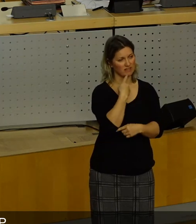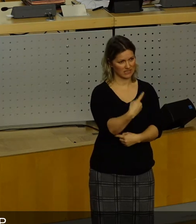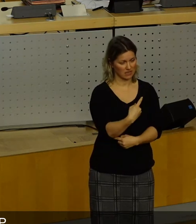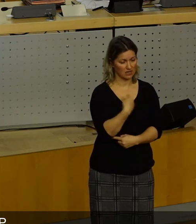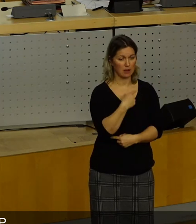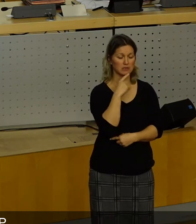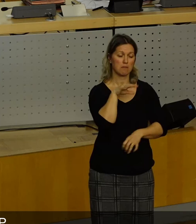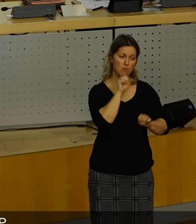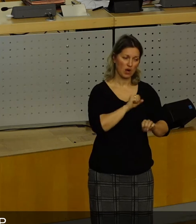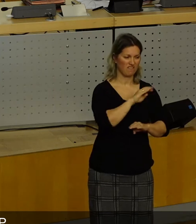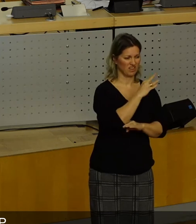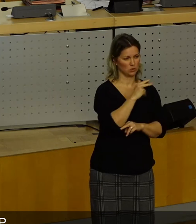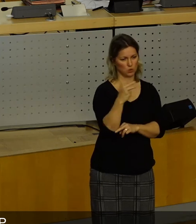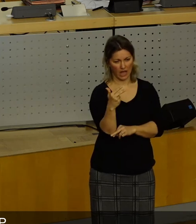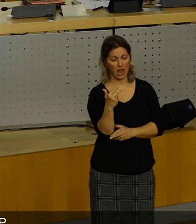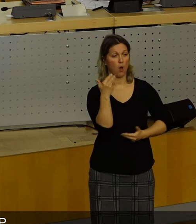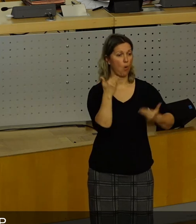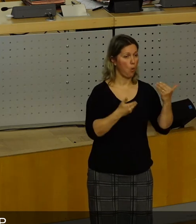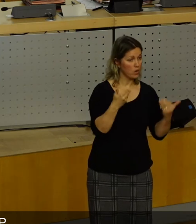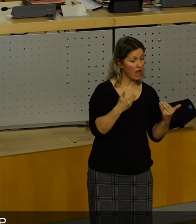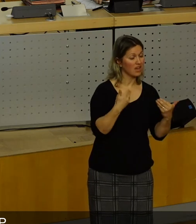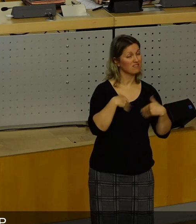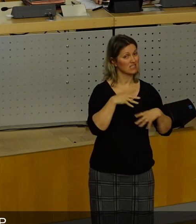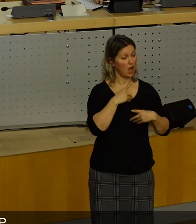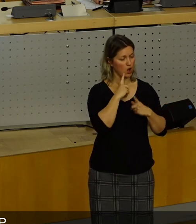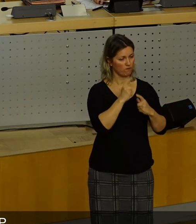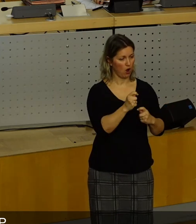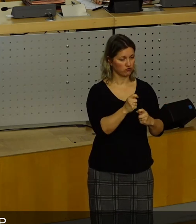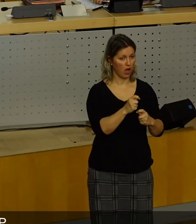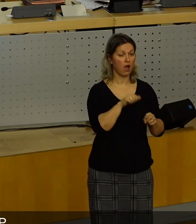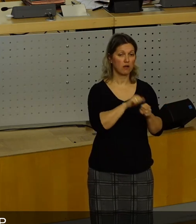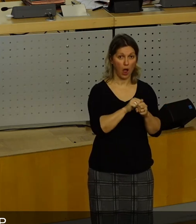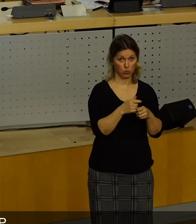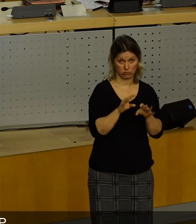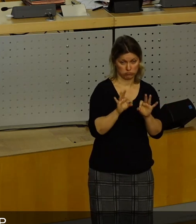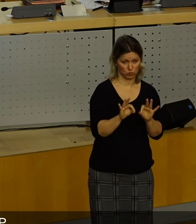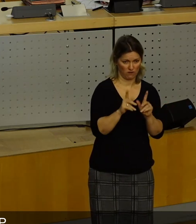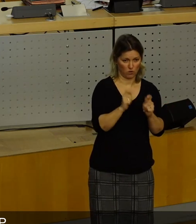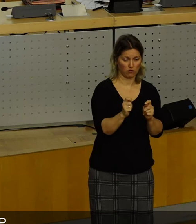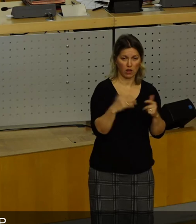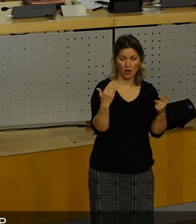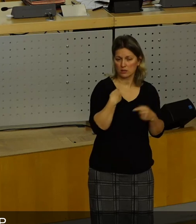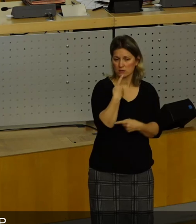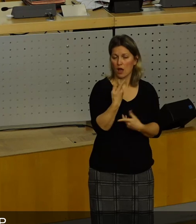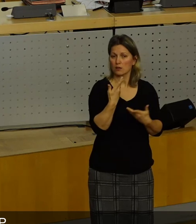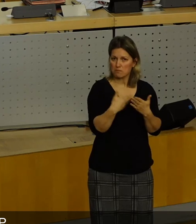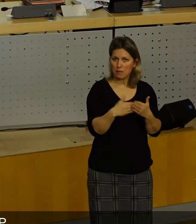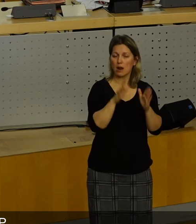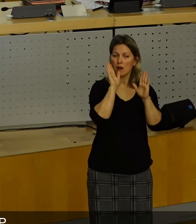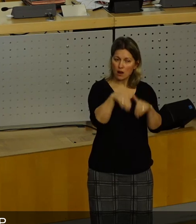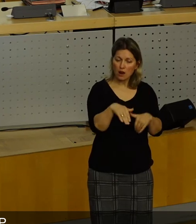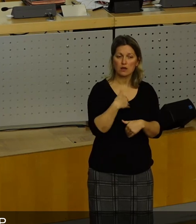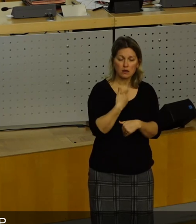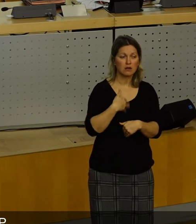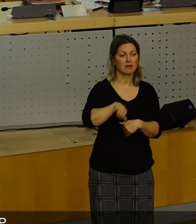vier zu drei. Oder, das war auch ein Vorschlag, Frau Fiel, übrigens finde ich, ein sehr guter Vorschlag. Wir haben gesagt, lassen Sie uns einen